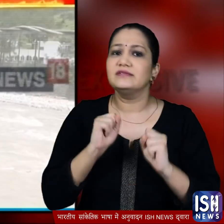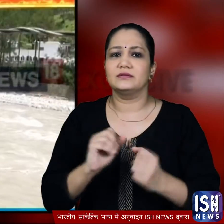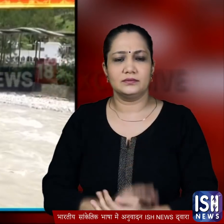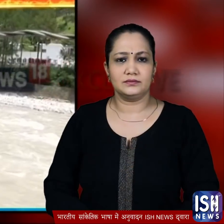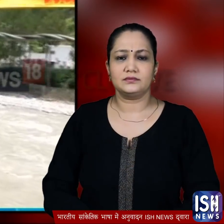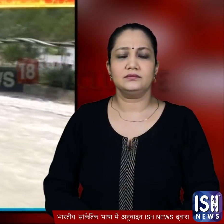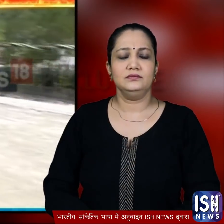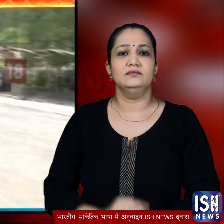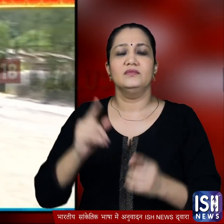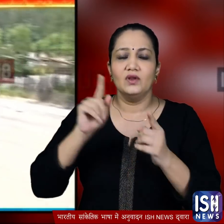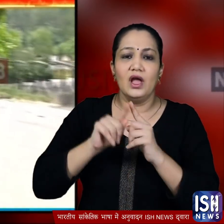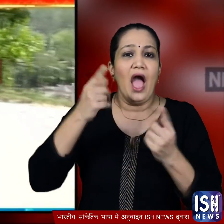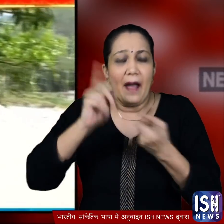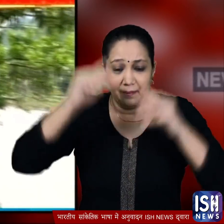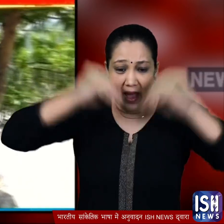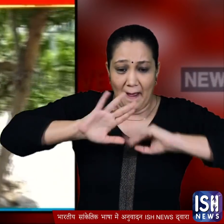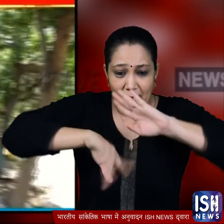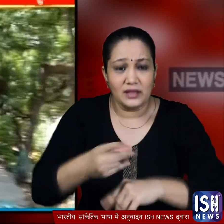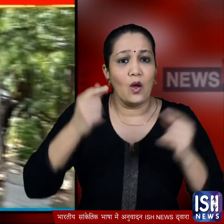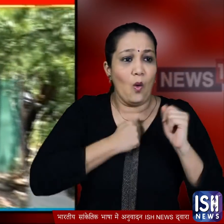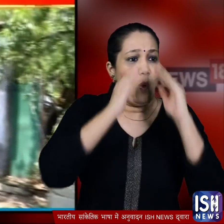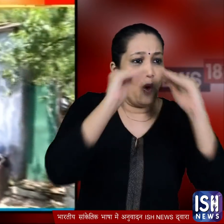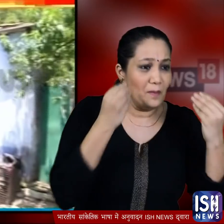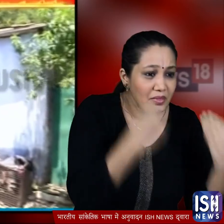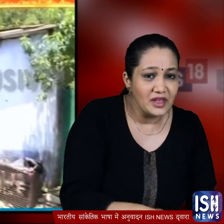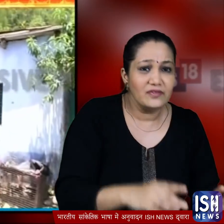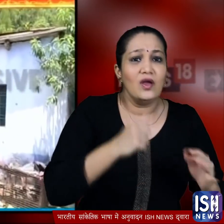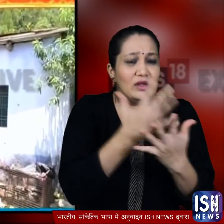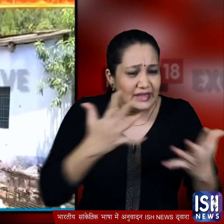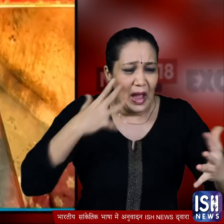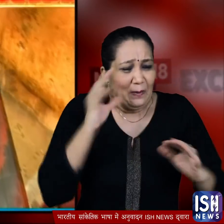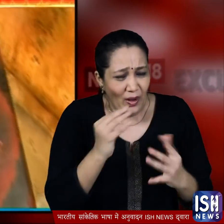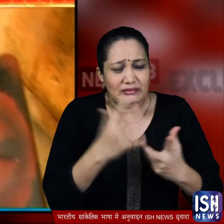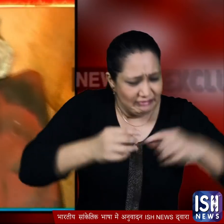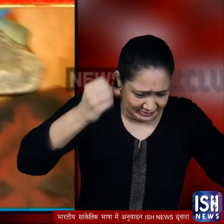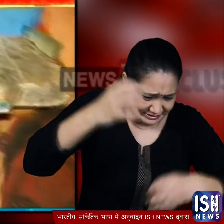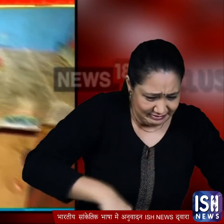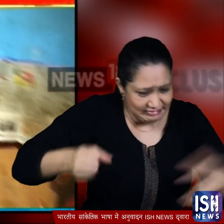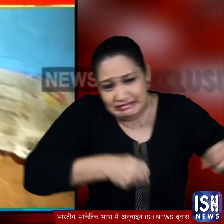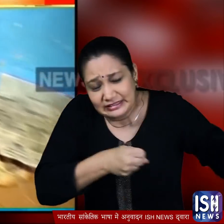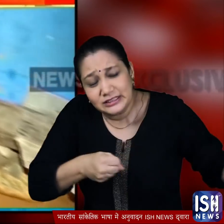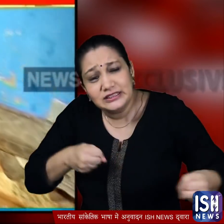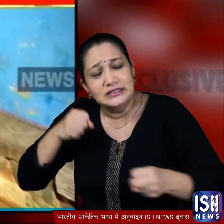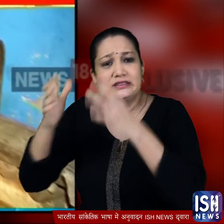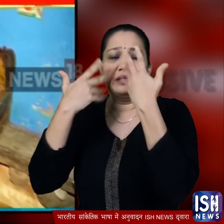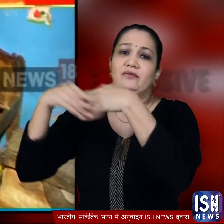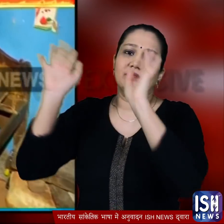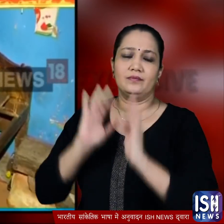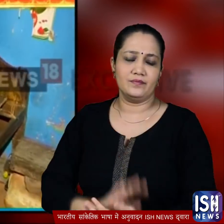जिस दिन बारिश के बाद ऐसे हालात बने अपने घर को छोड़ने से पहले लोग जितना सामान वहां से समेट कर ले जा सकते थे वो वहां से ले गए